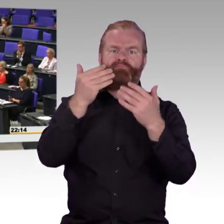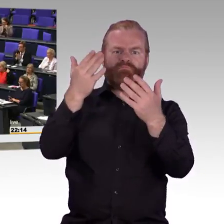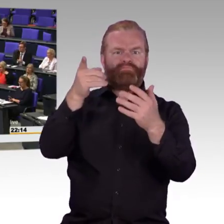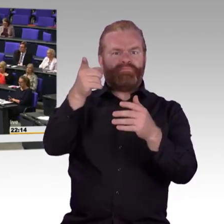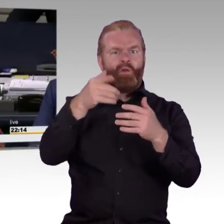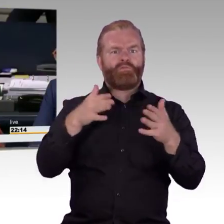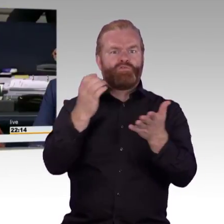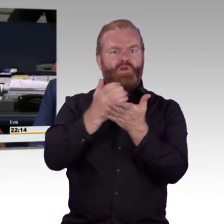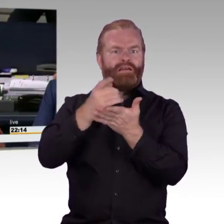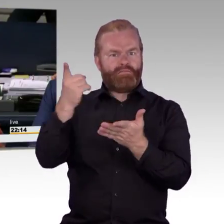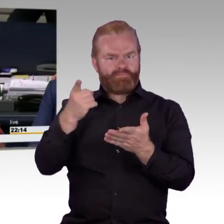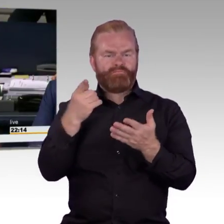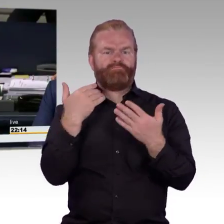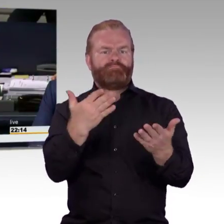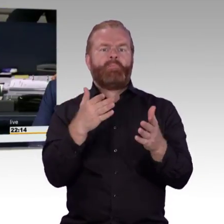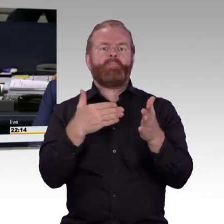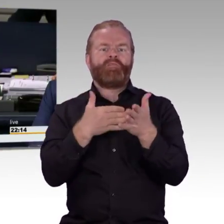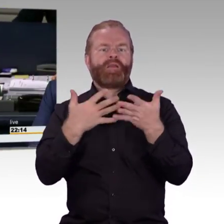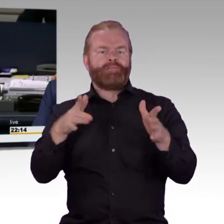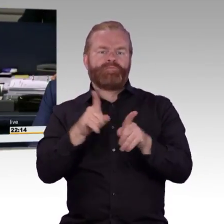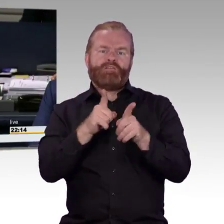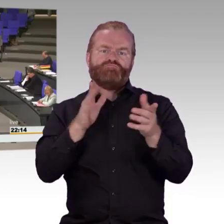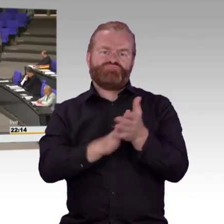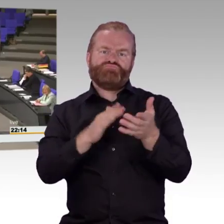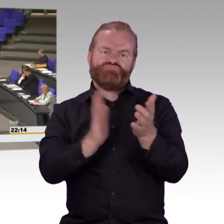Der nächste Redner in der Debatte, Uwe Witt für die AfD-Fraktion.